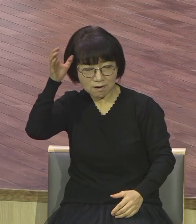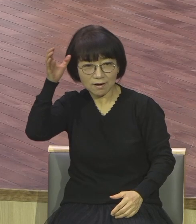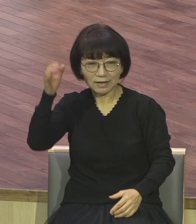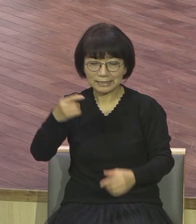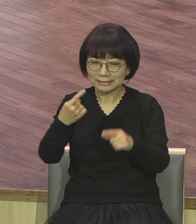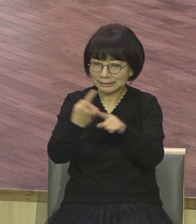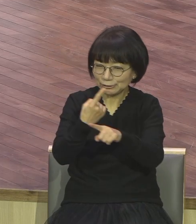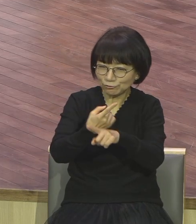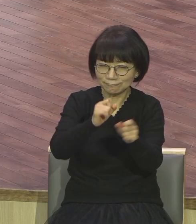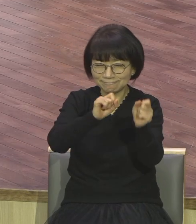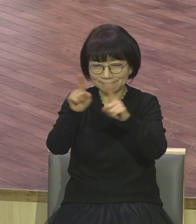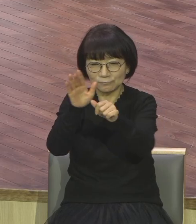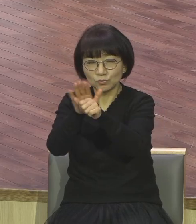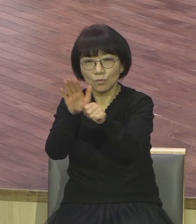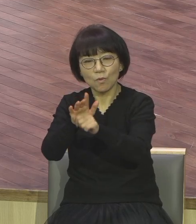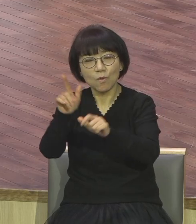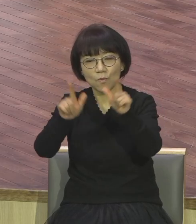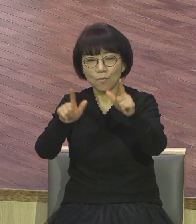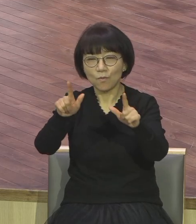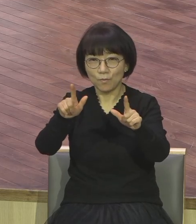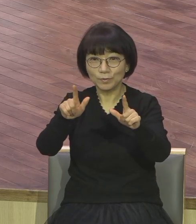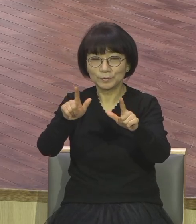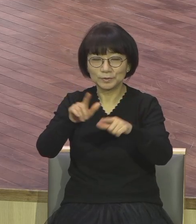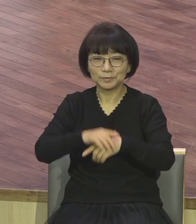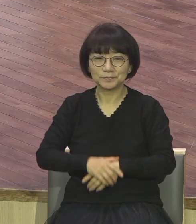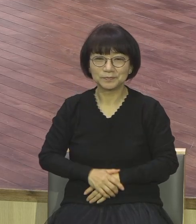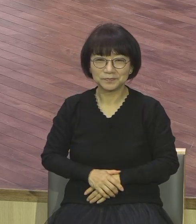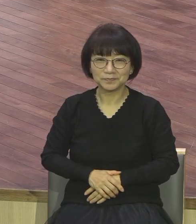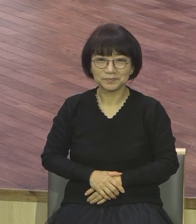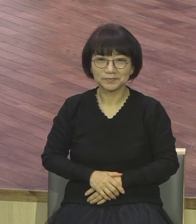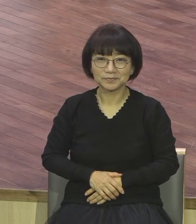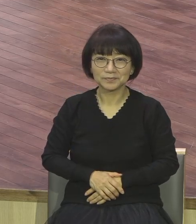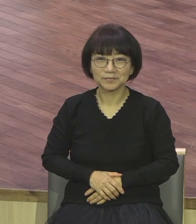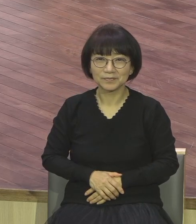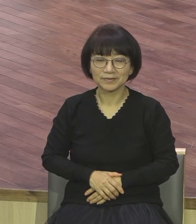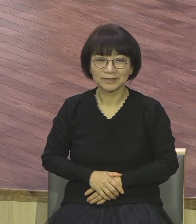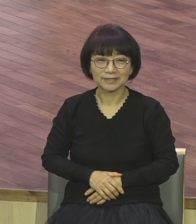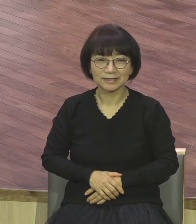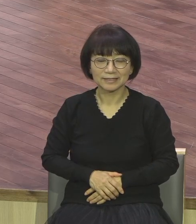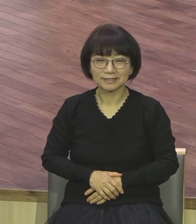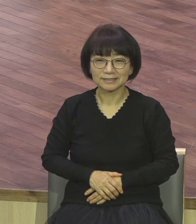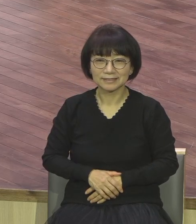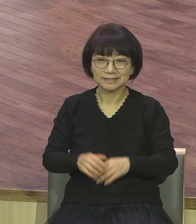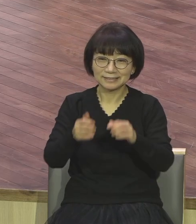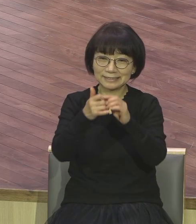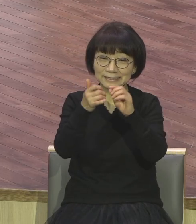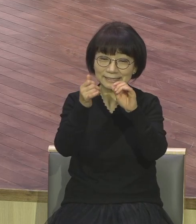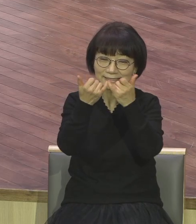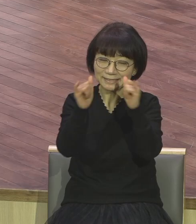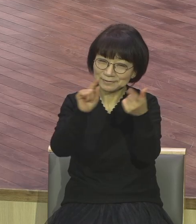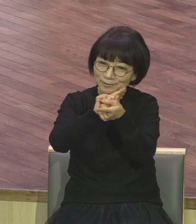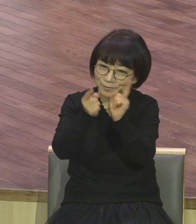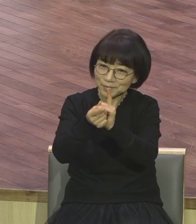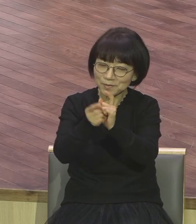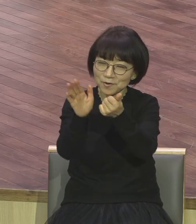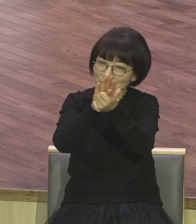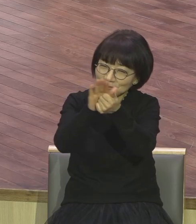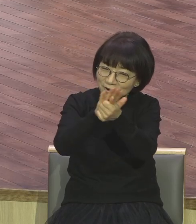사람을 판단하고 밀판하고 이거 아니에요 참 살려주고 싫어하고 서로 위로하고 경여하고 말 그대로 원리스